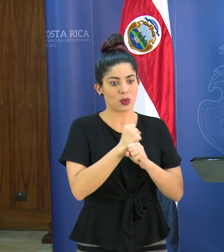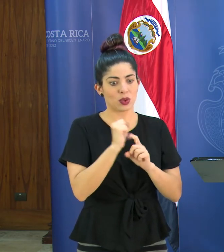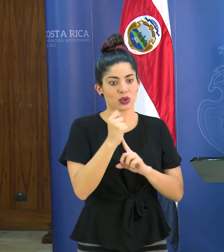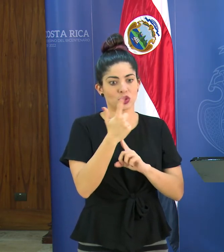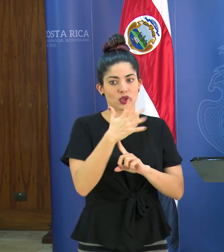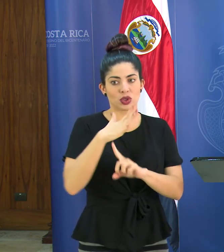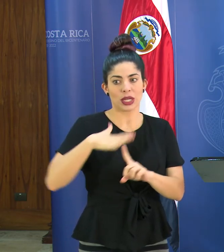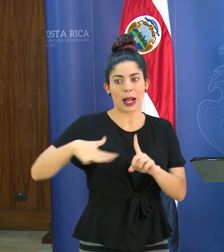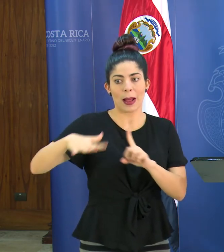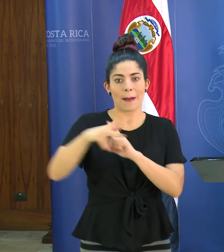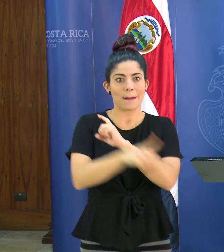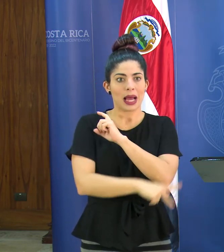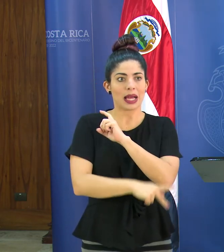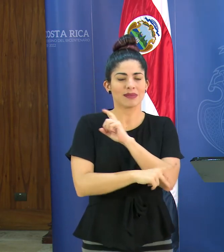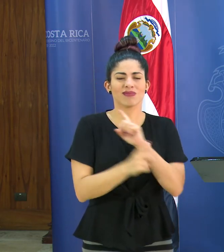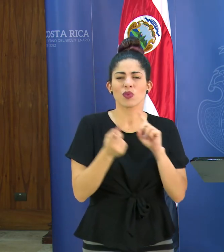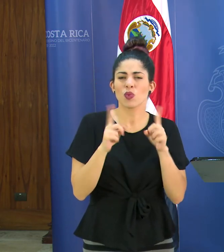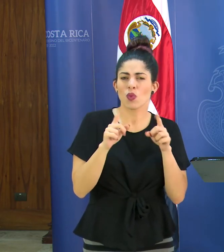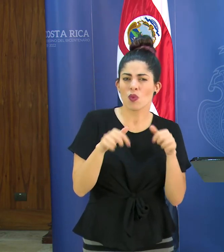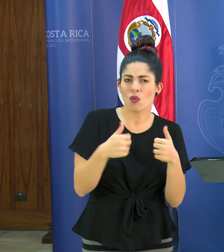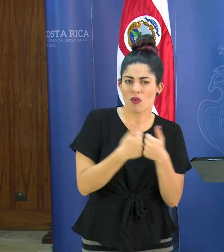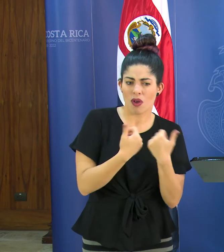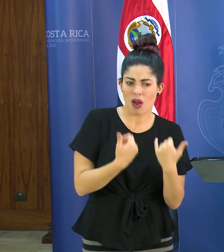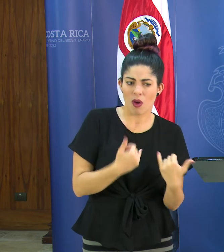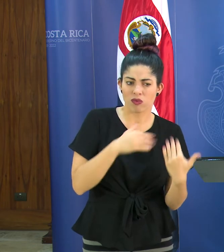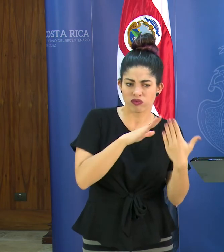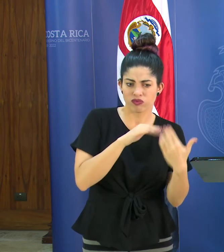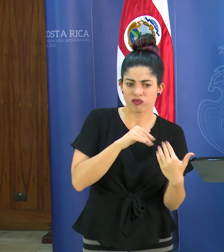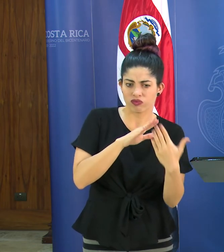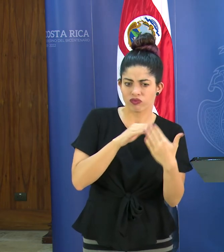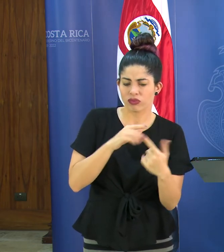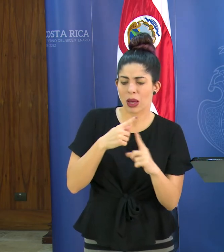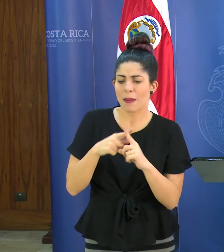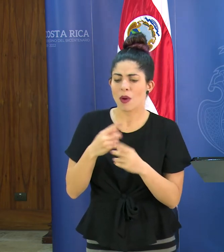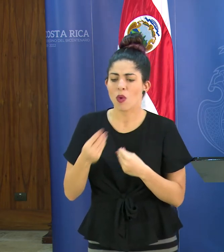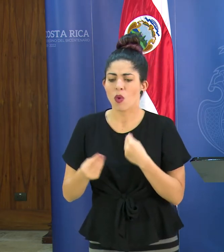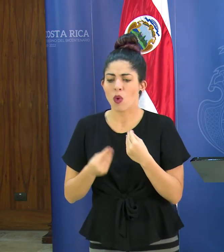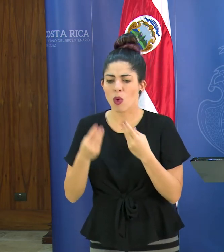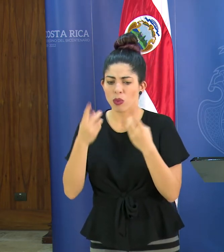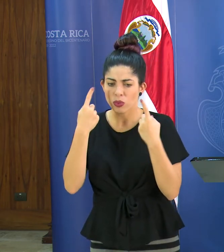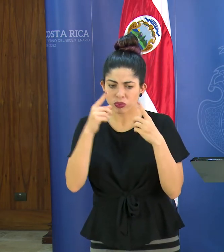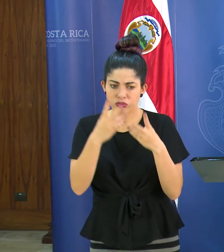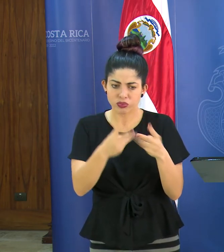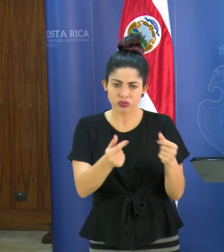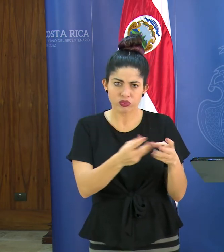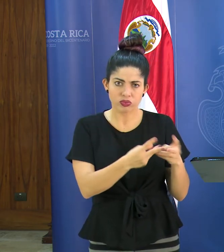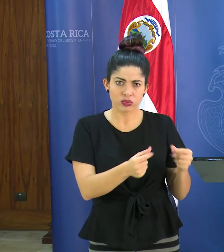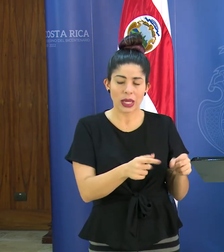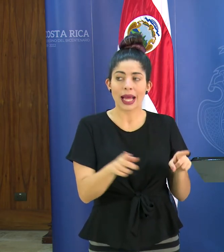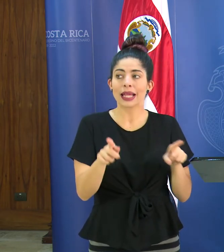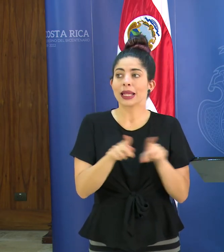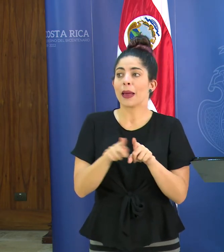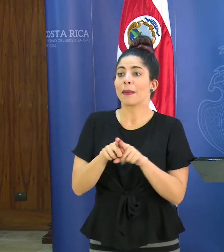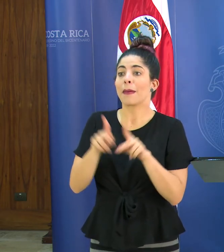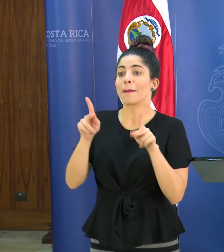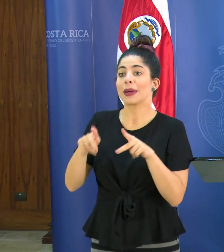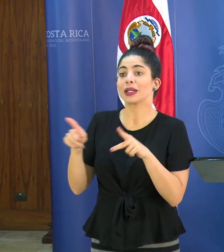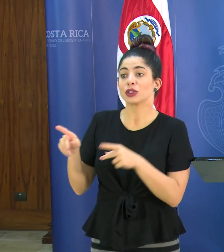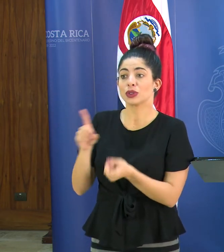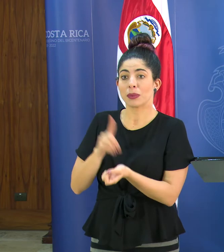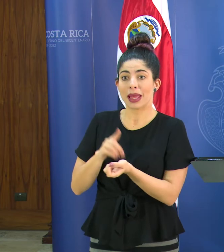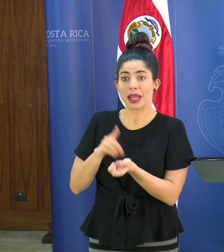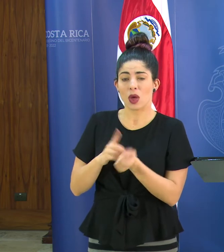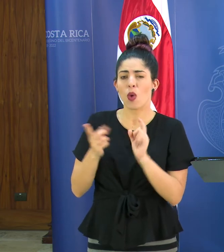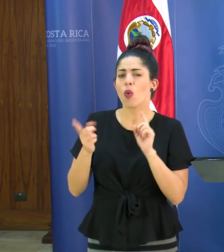¿cuáles son esos retos que se están afrontando y cómo se están tratando de superar? y también para el personal médico